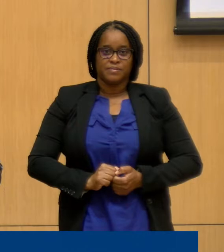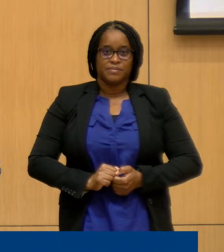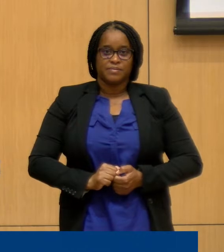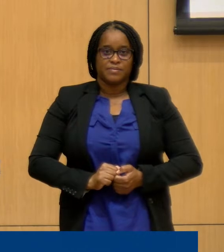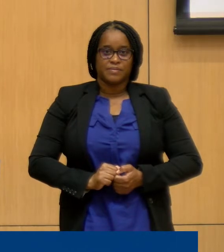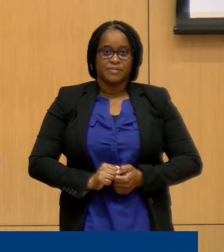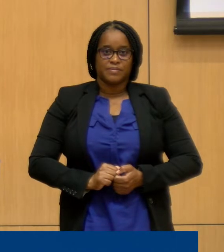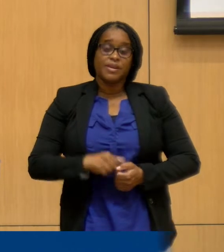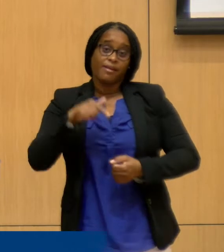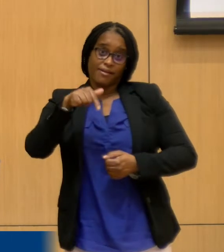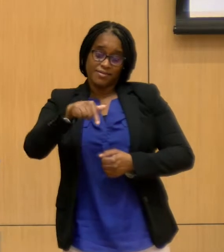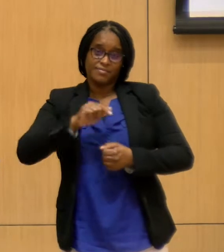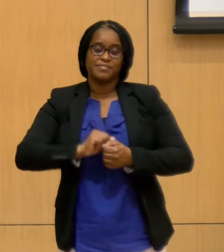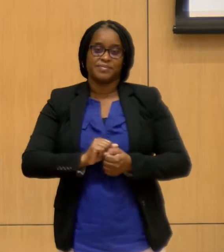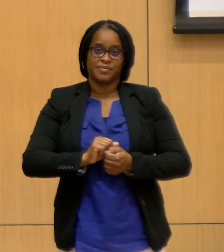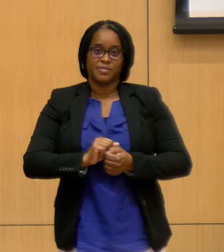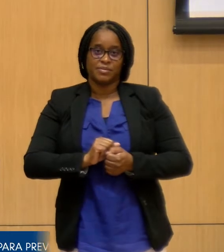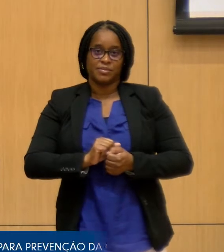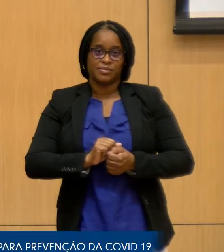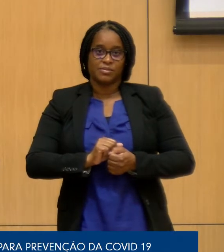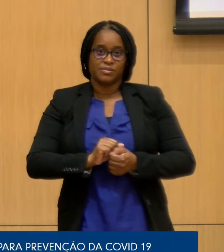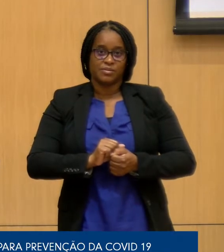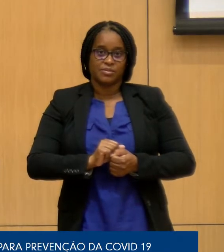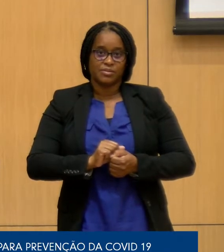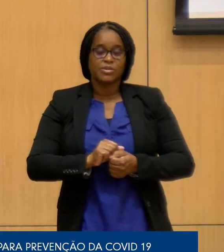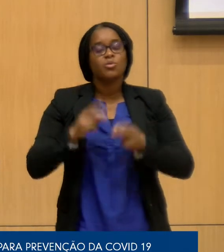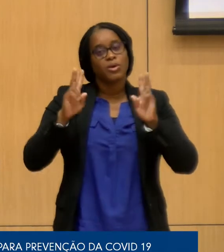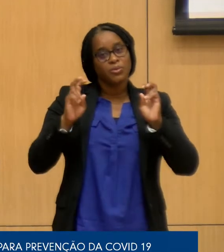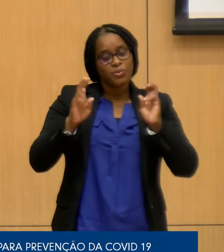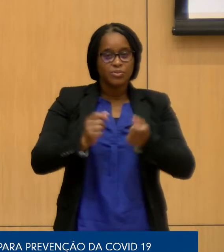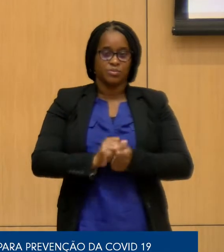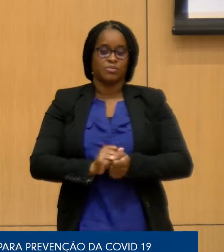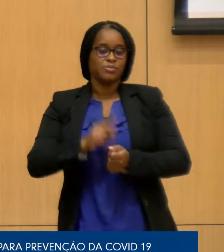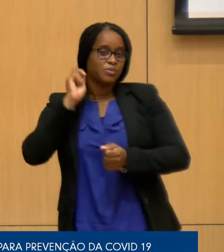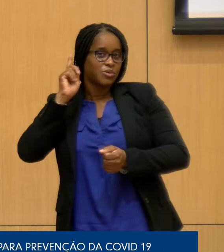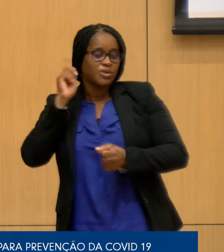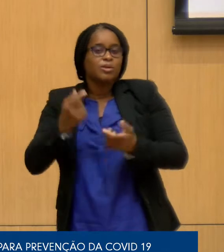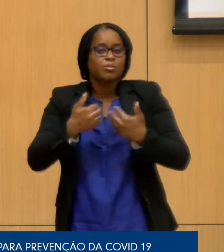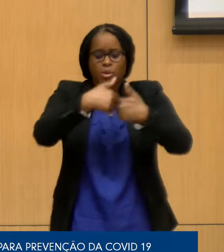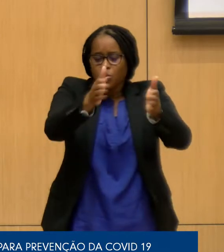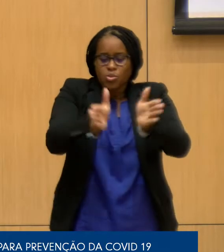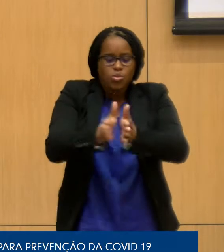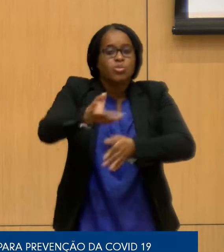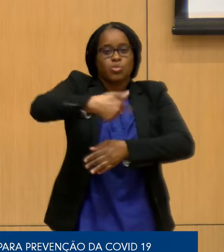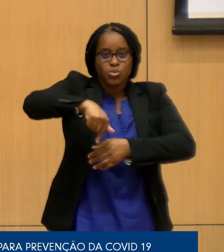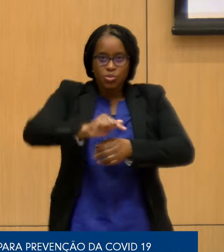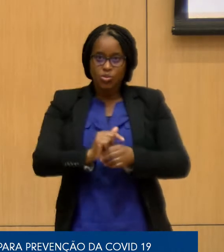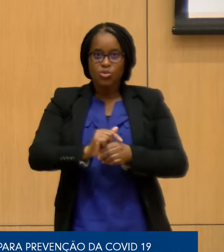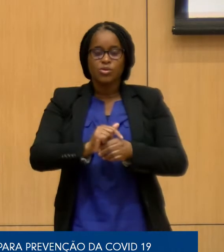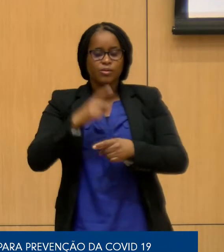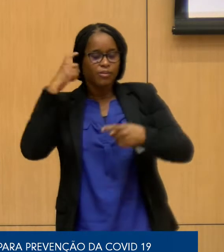e que ali é uma questão fundamental para o nosso estudo, no